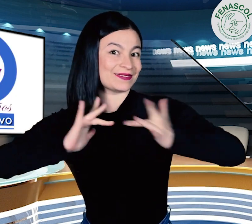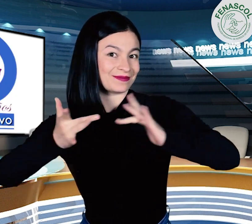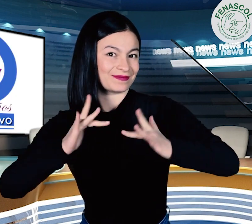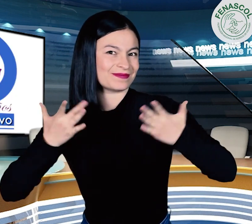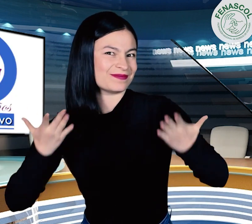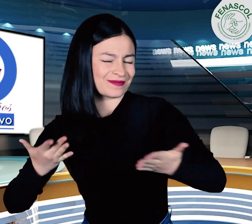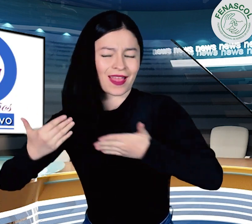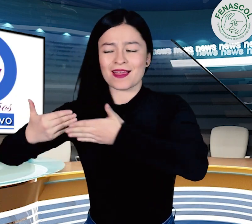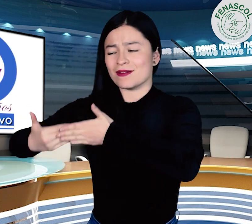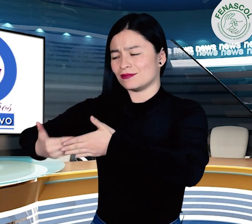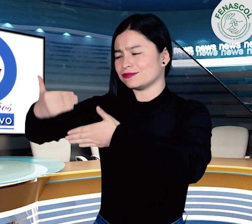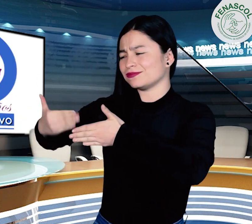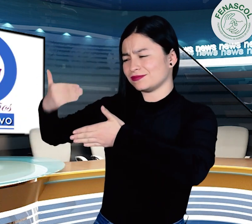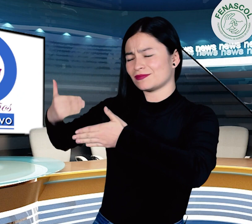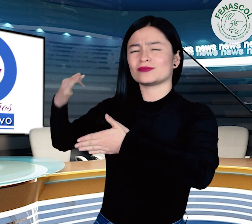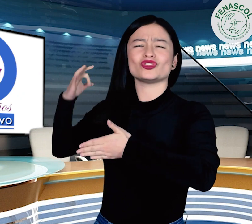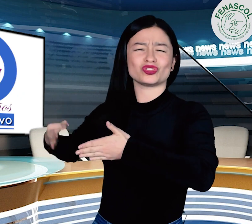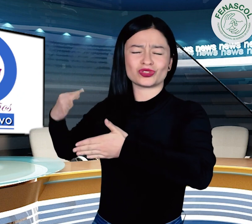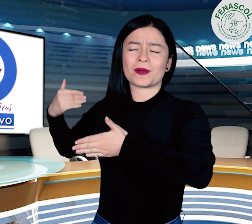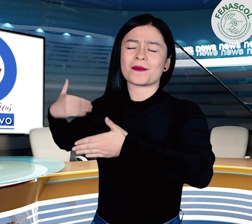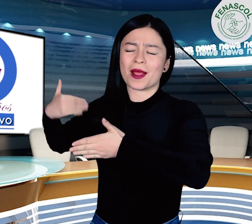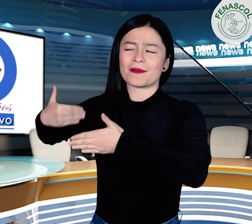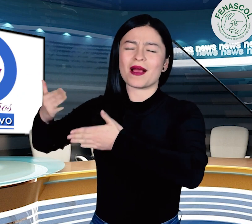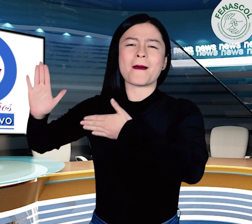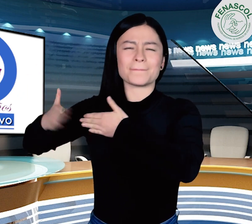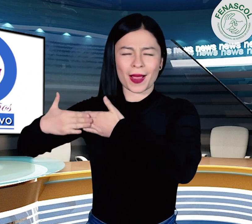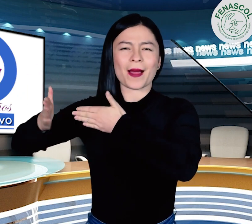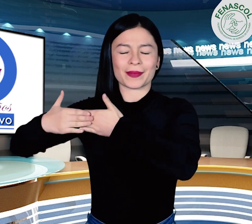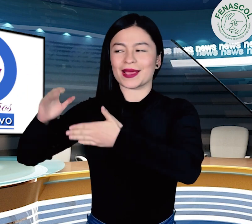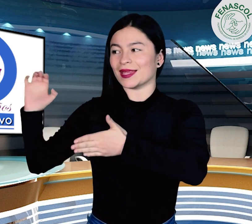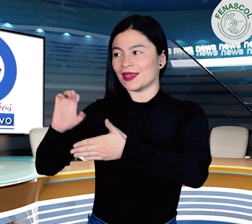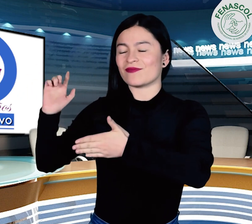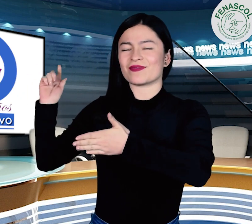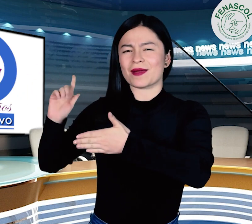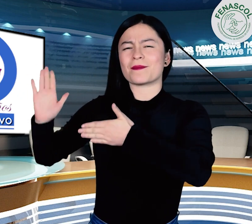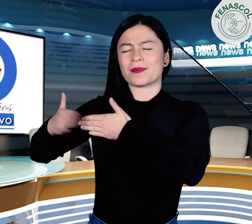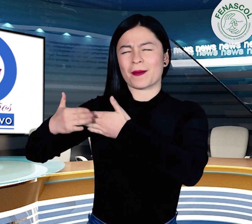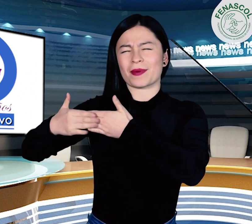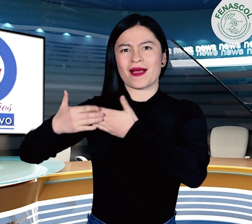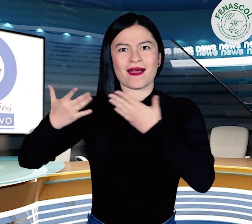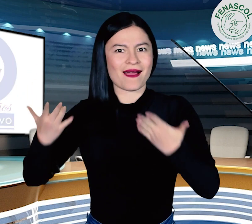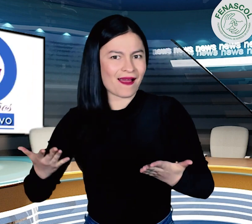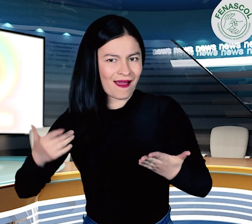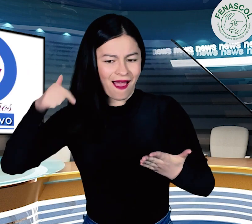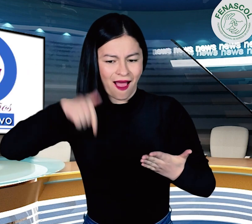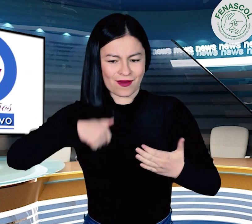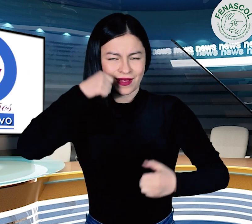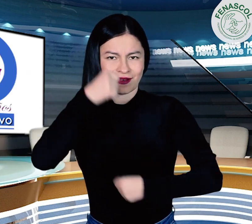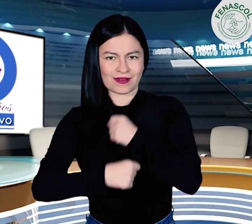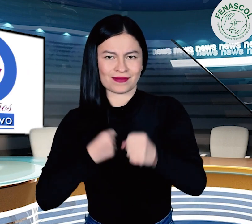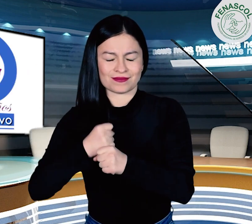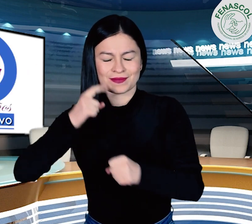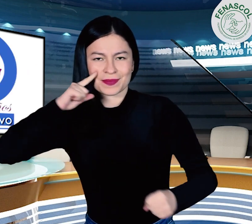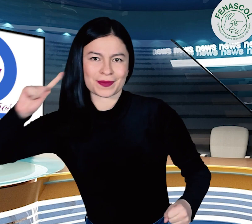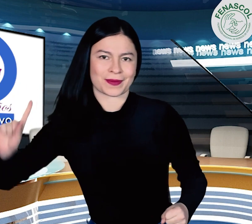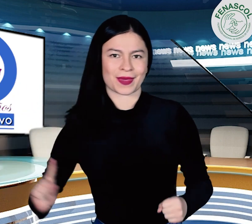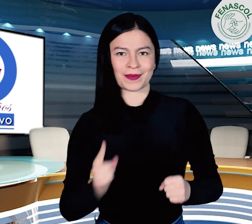Relevo, por primera vez en 20 años, no paró actividades al inicio de este año en los meses de enero y febrero,